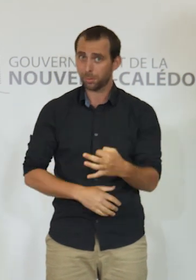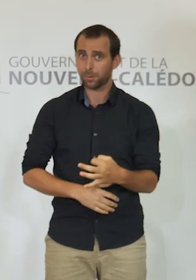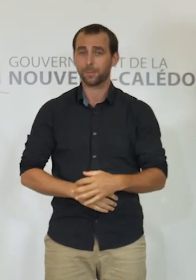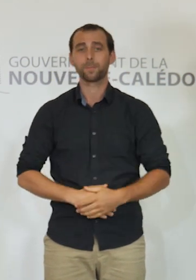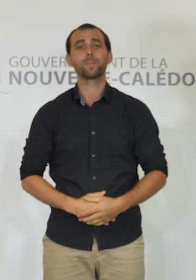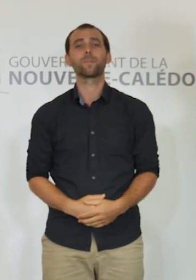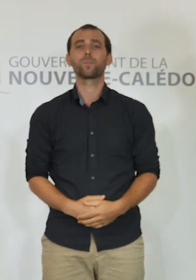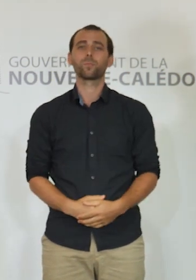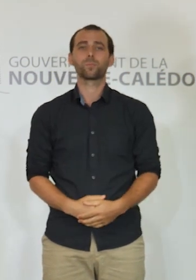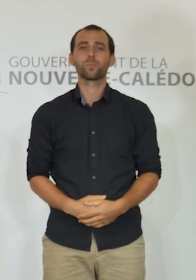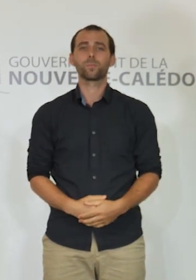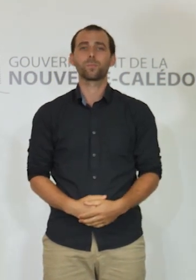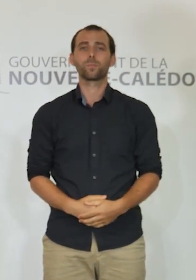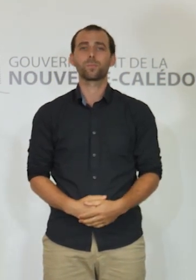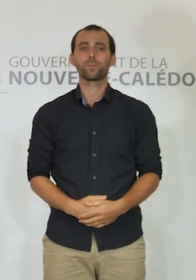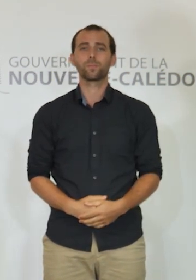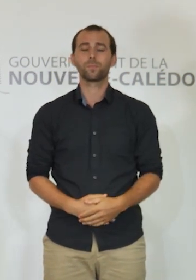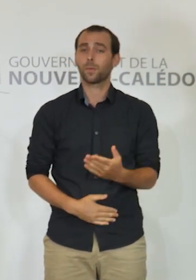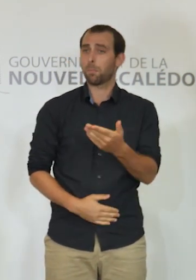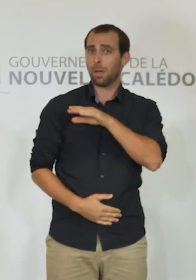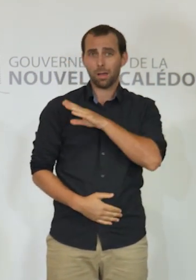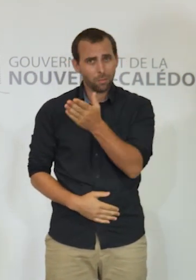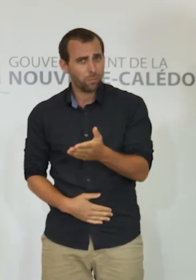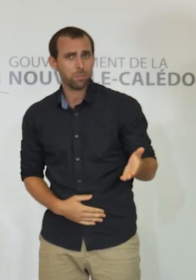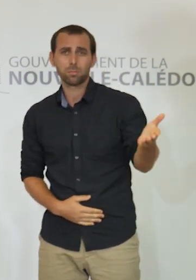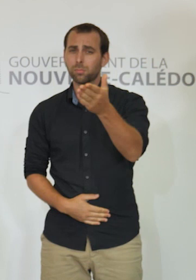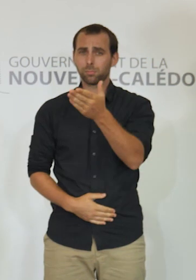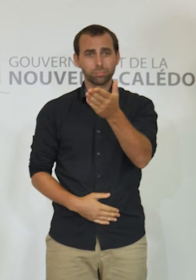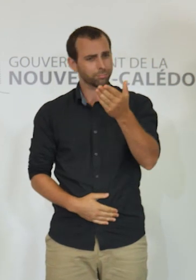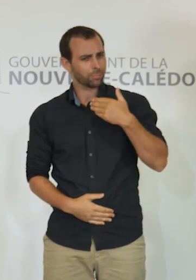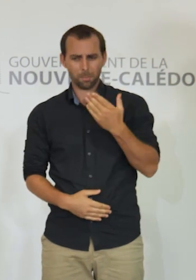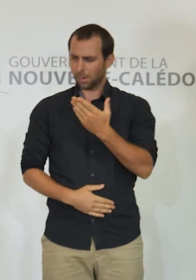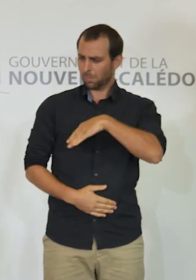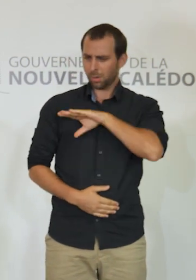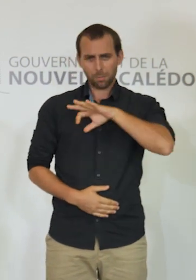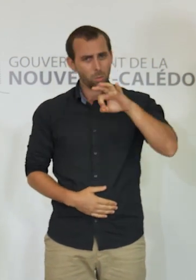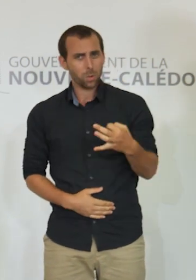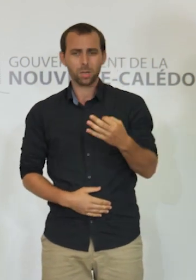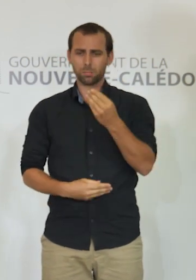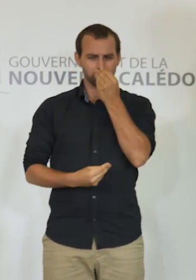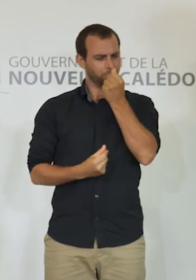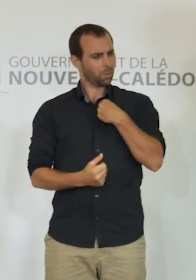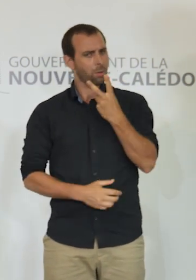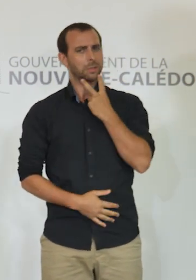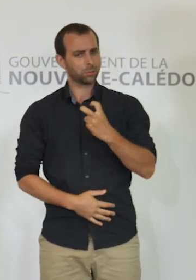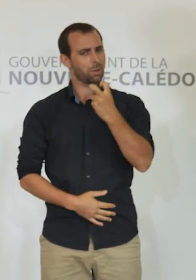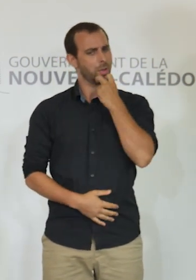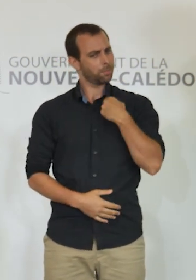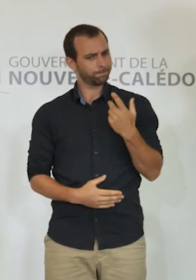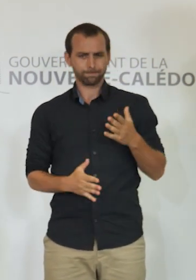Grâce à vous tous, à votre esprit de responsabilité et votre sens civique. Grâce aussi